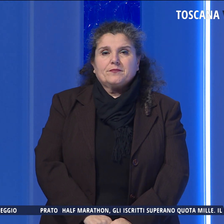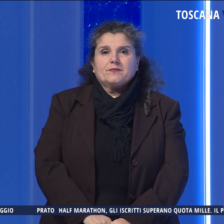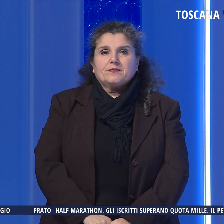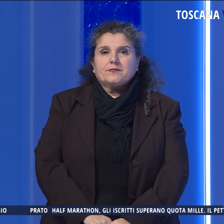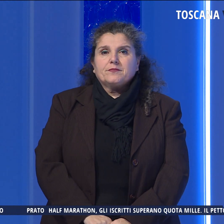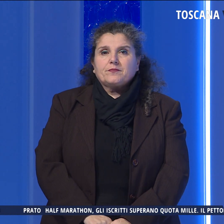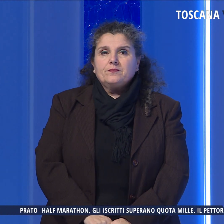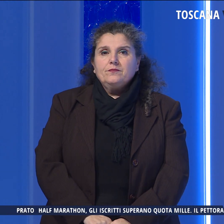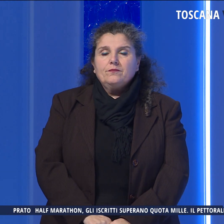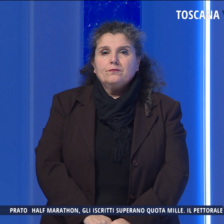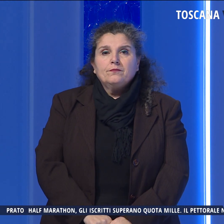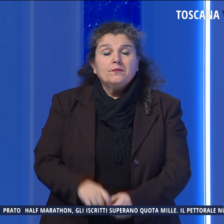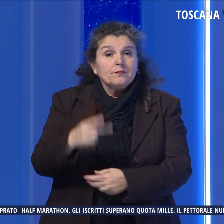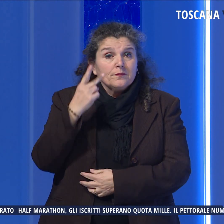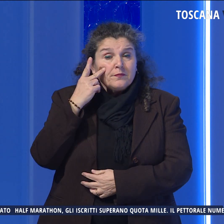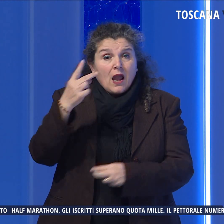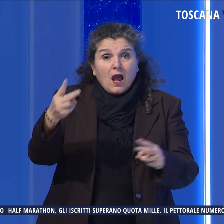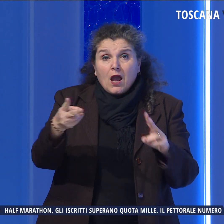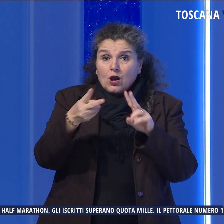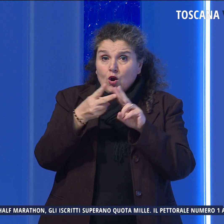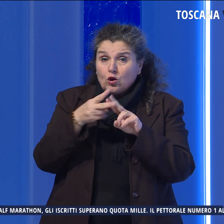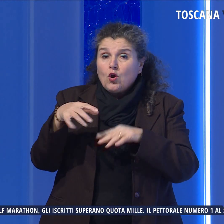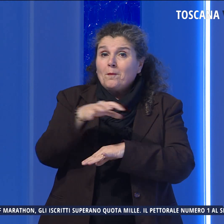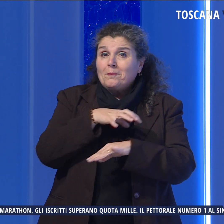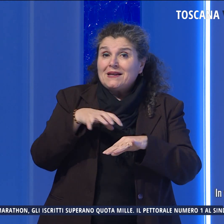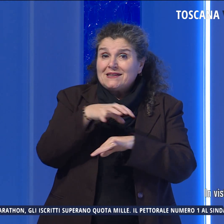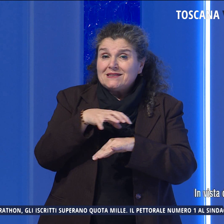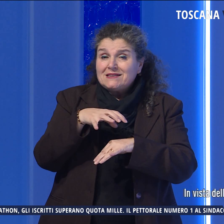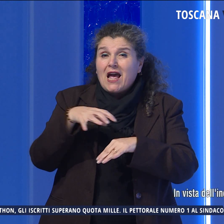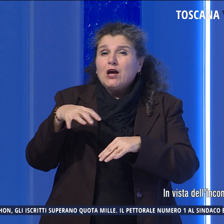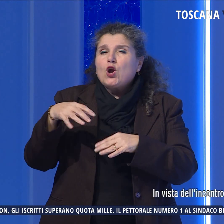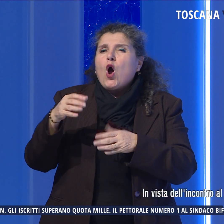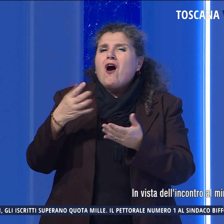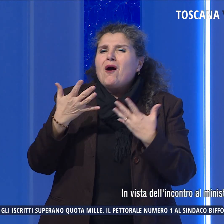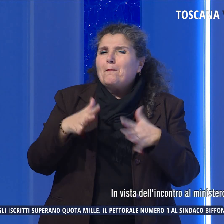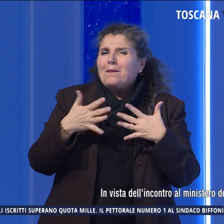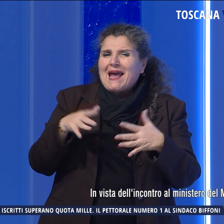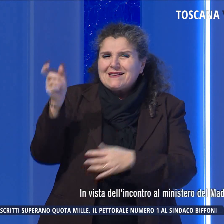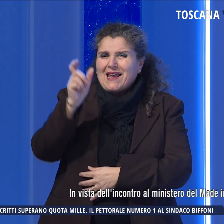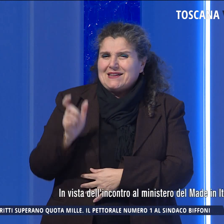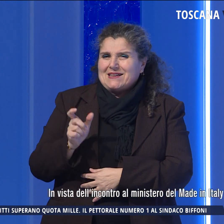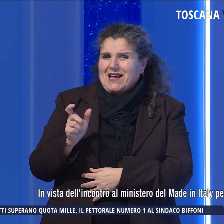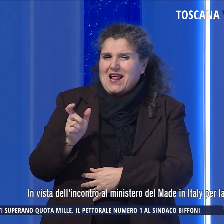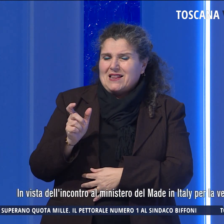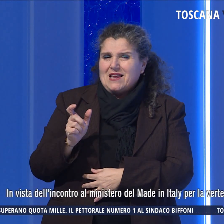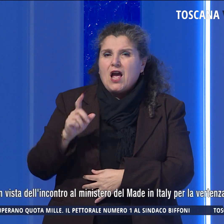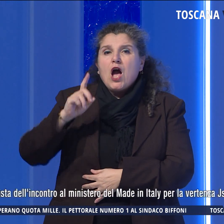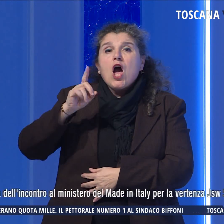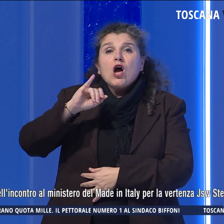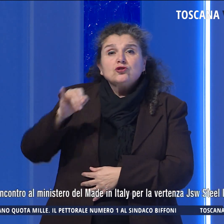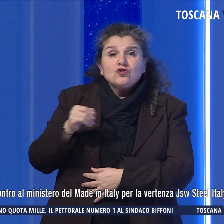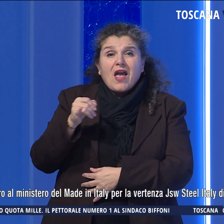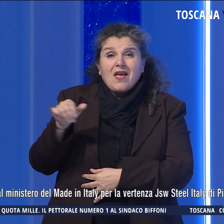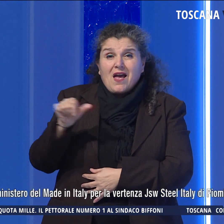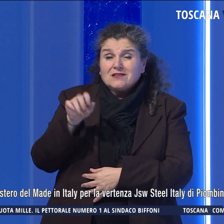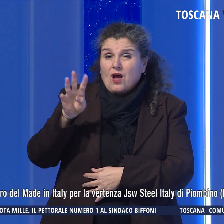In vista dell'incontro al Ministero del Made in Italy per la vertenza GSV di